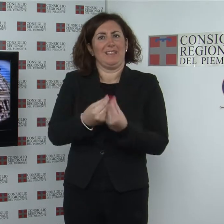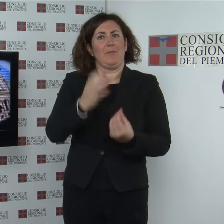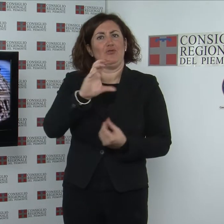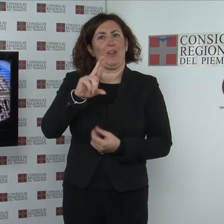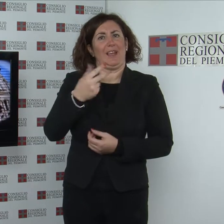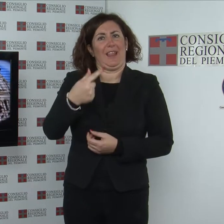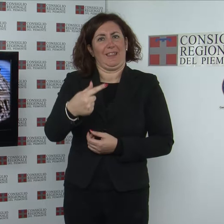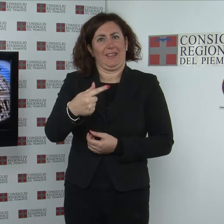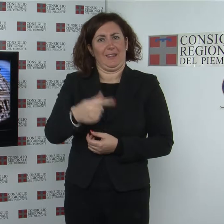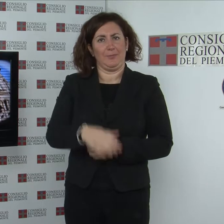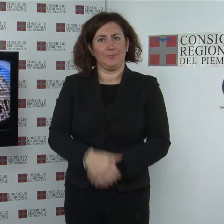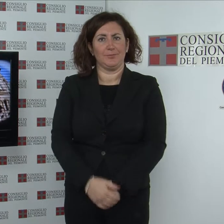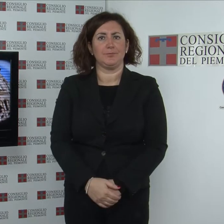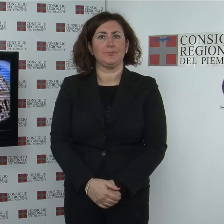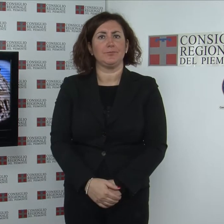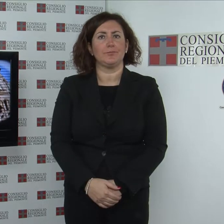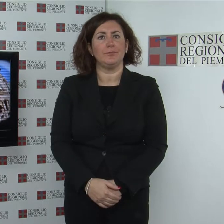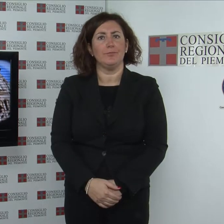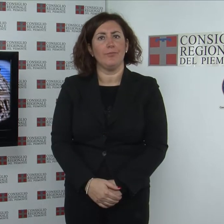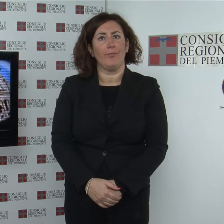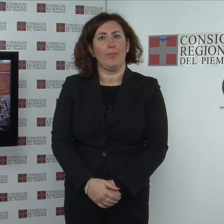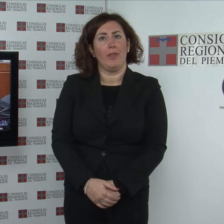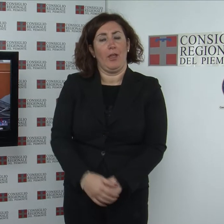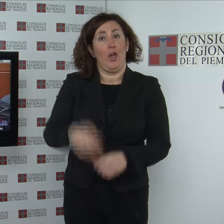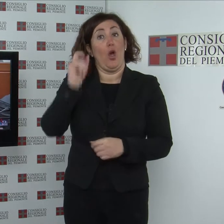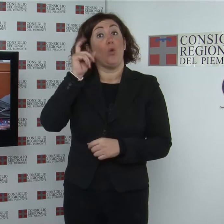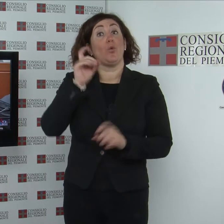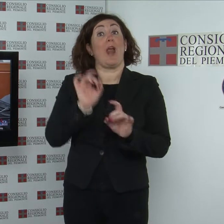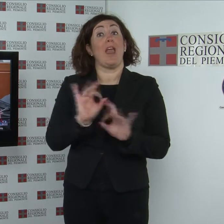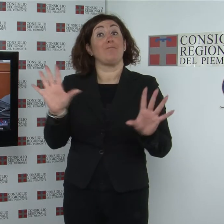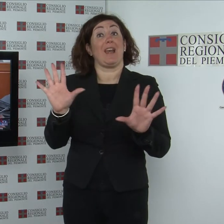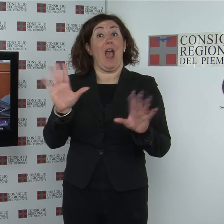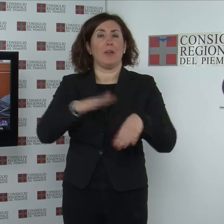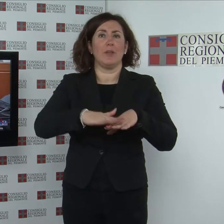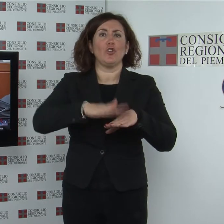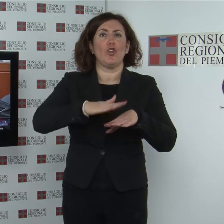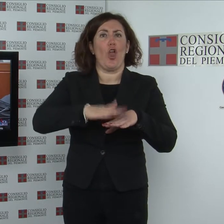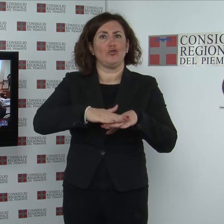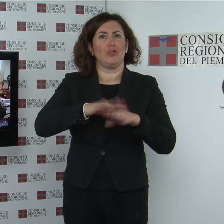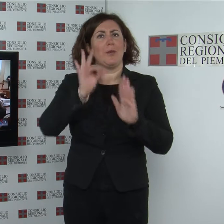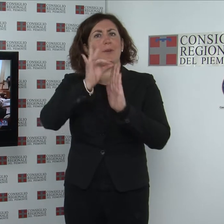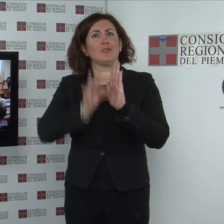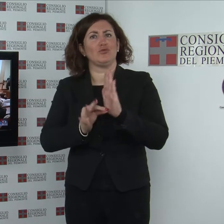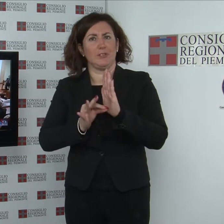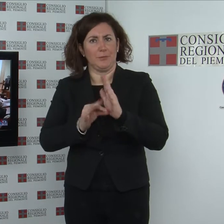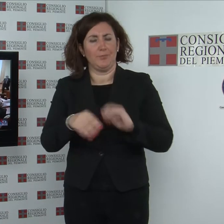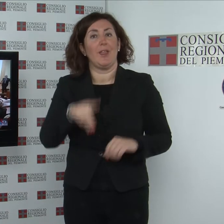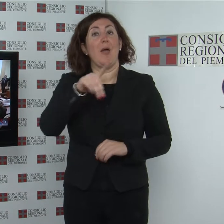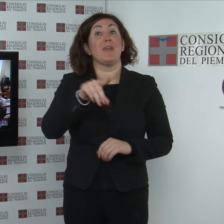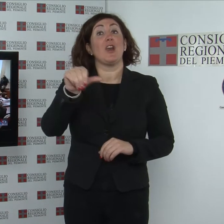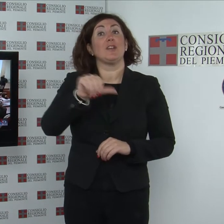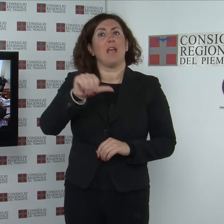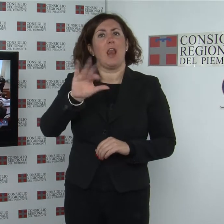metodologia e principi della cultura liberale piero stellino ha tenuto il 24 ottobre a palazzo lascaris una lezione